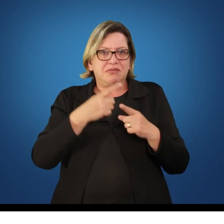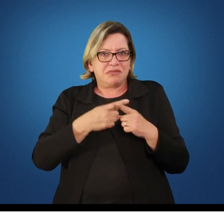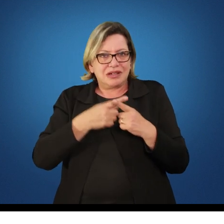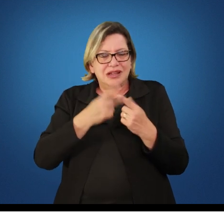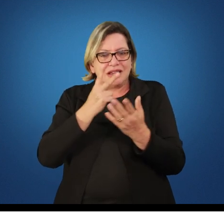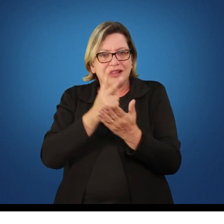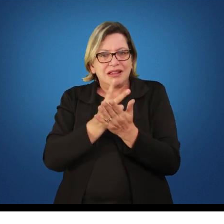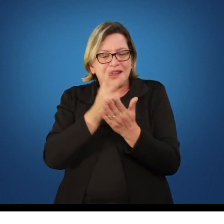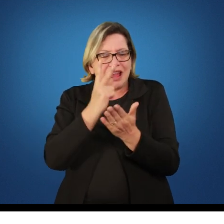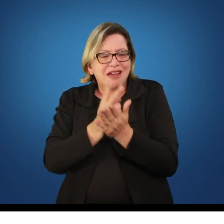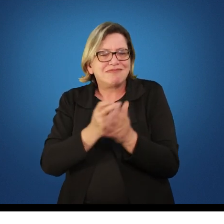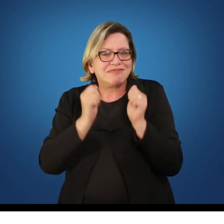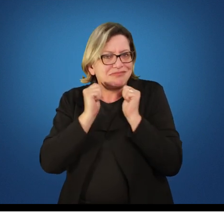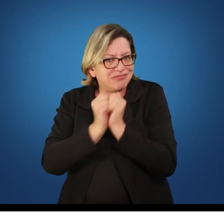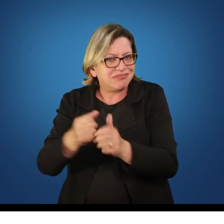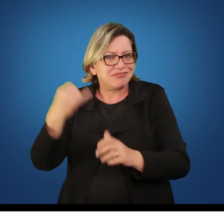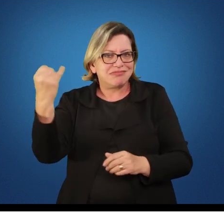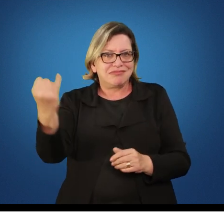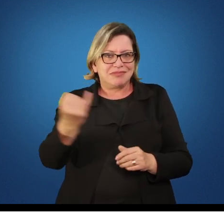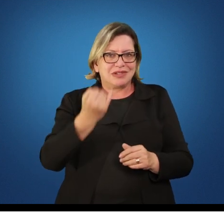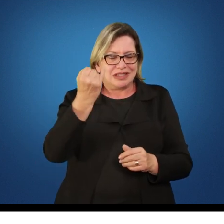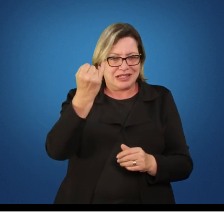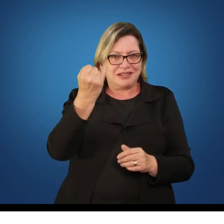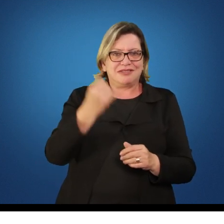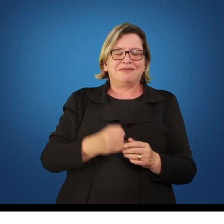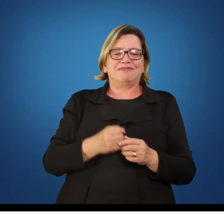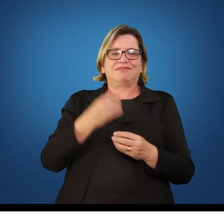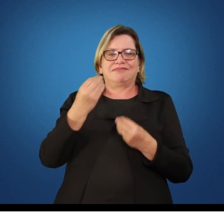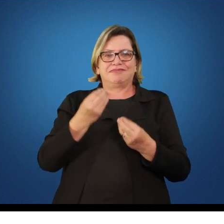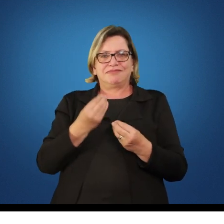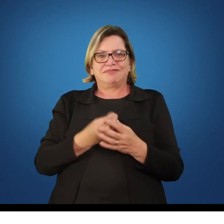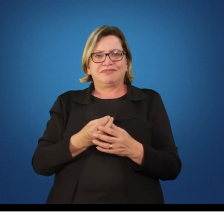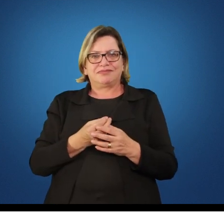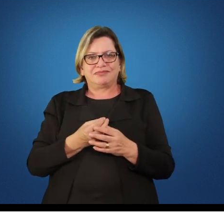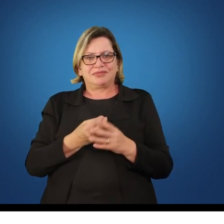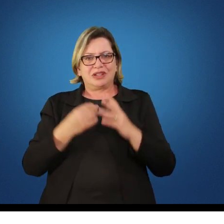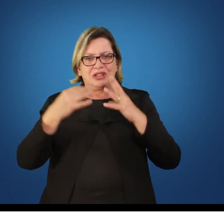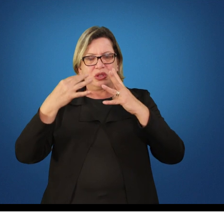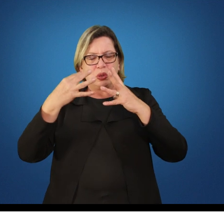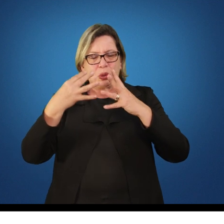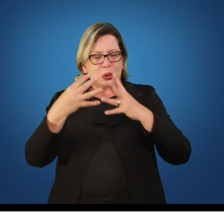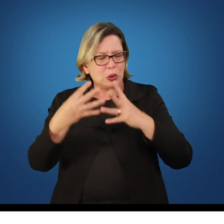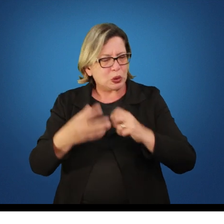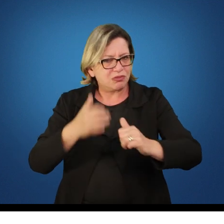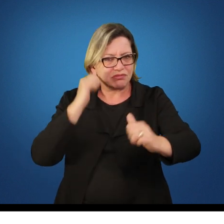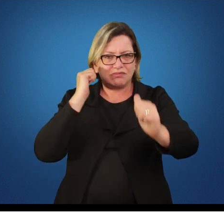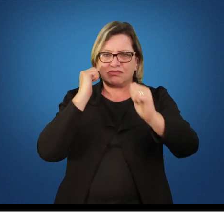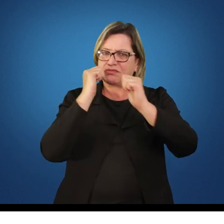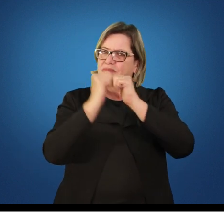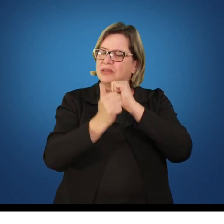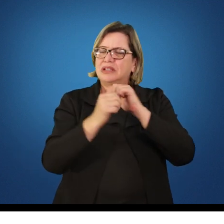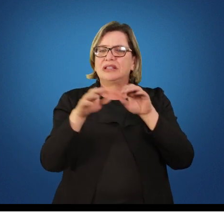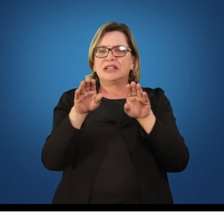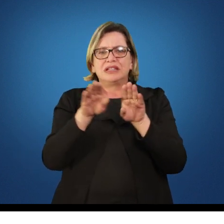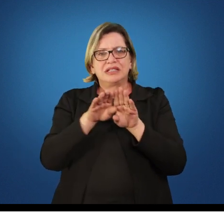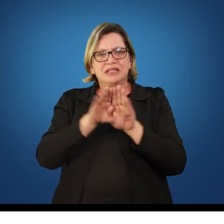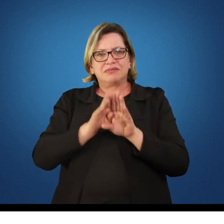vice-versa mas eu quero dar ênfase para a prática com vocês de todas as modalidades esportivas e de todas ou quase todas